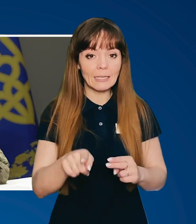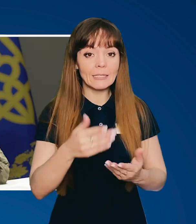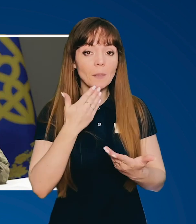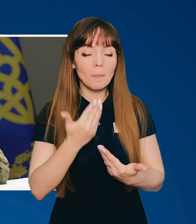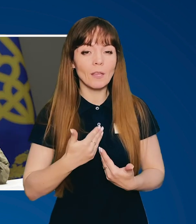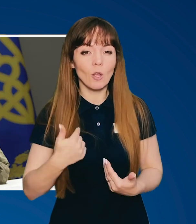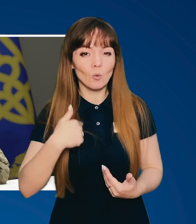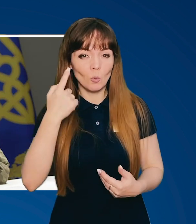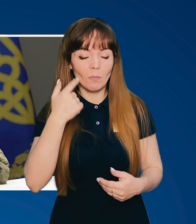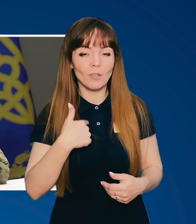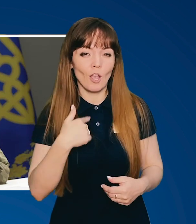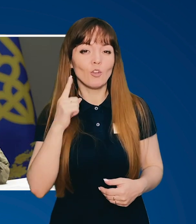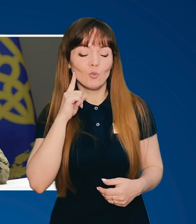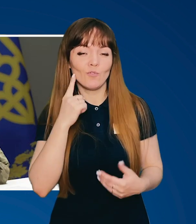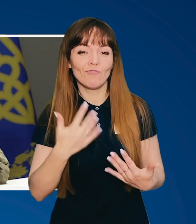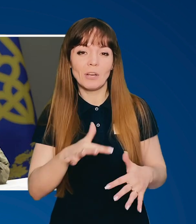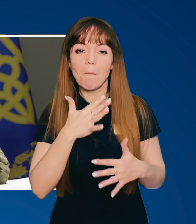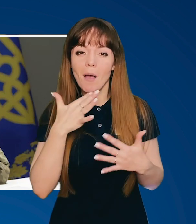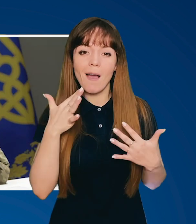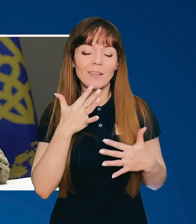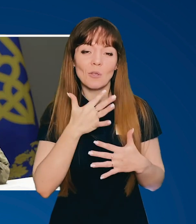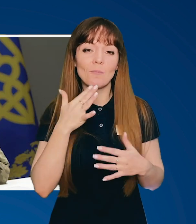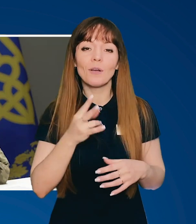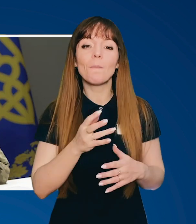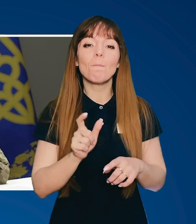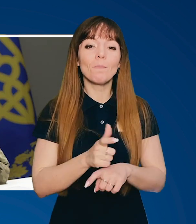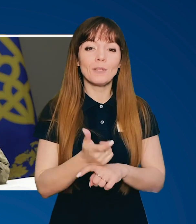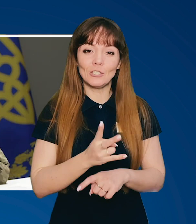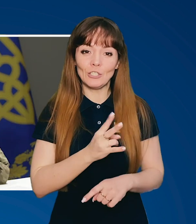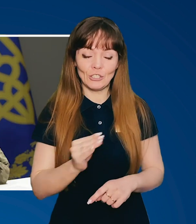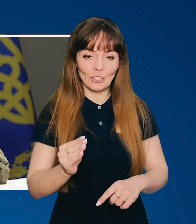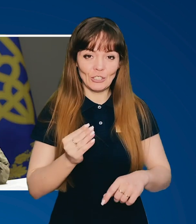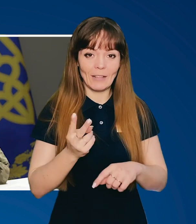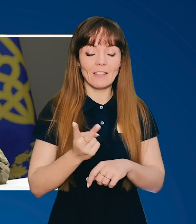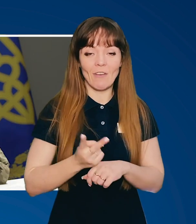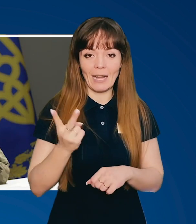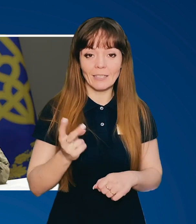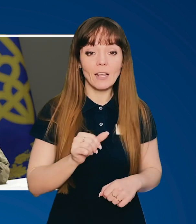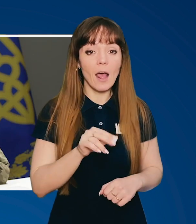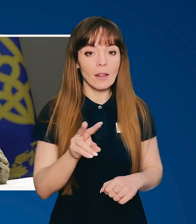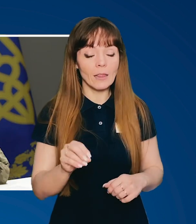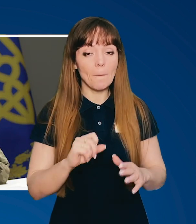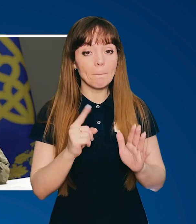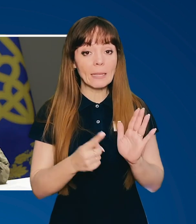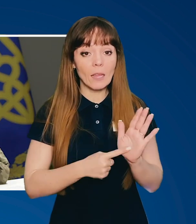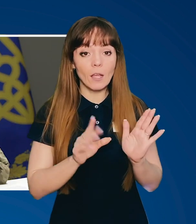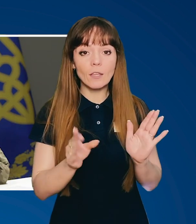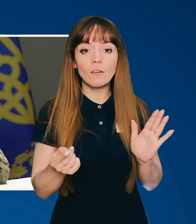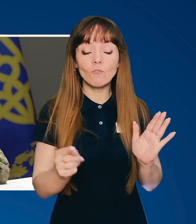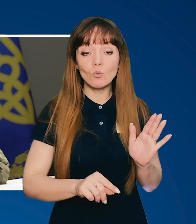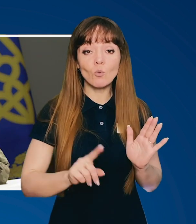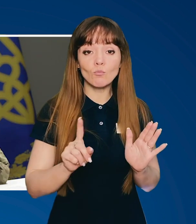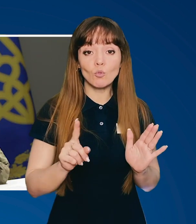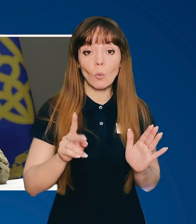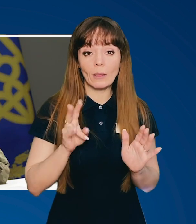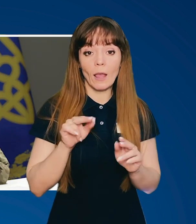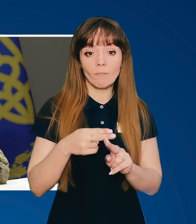запитання, я думаю, я чув багато-багато разів, більше, ніж два рази. Але питання в тому, що на нього я